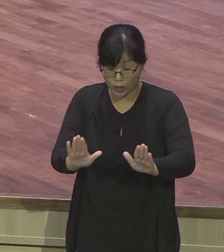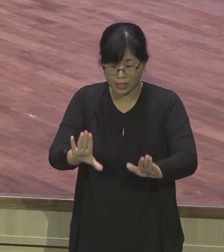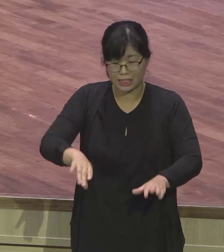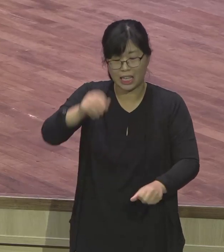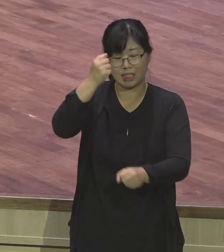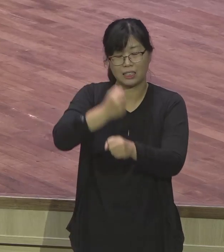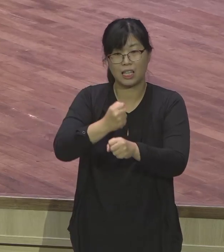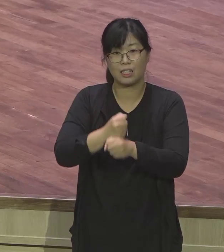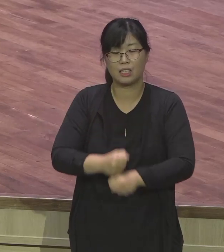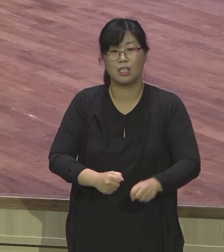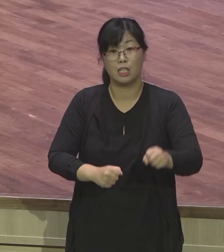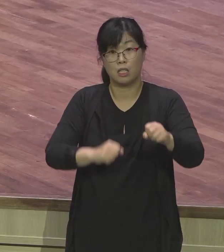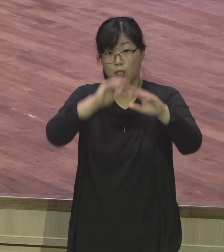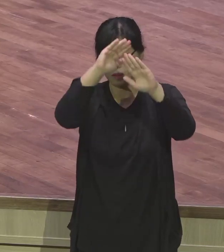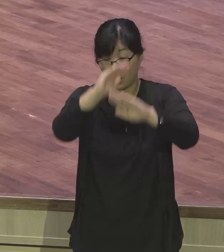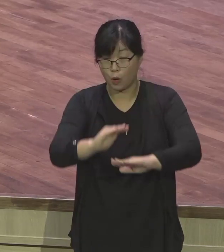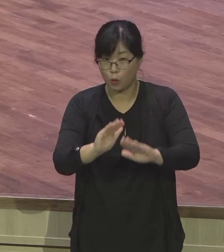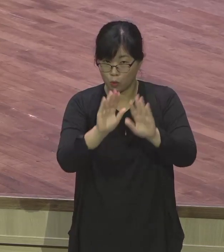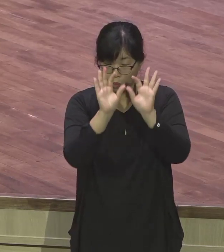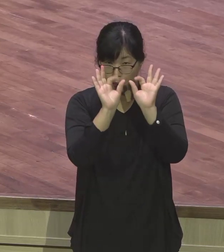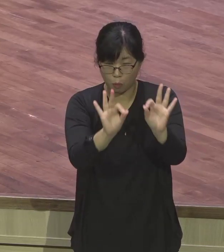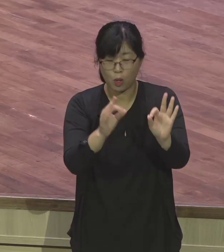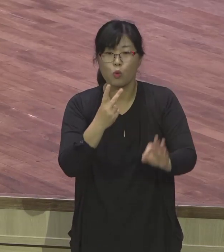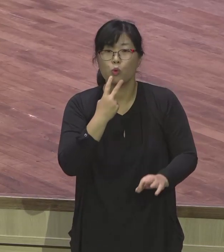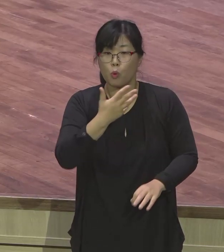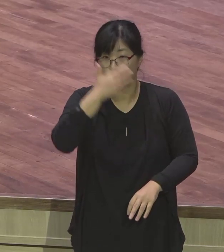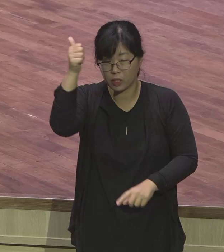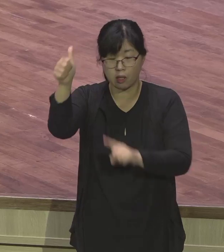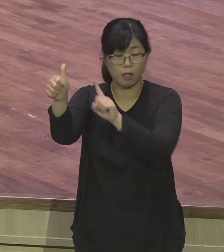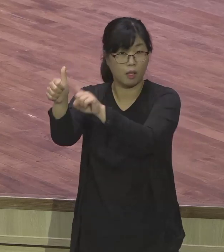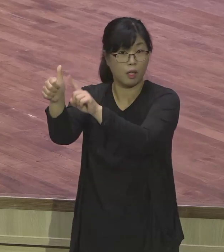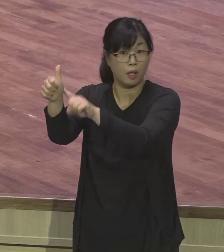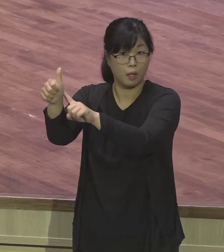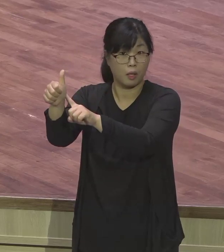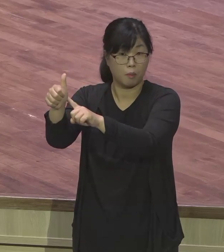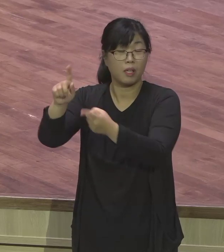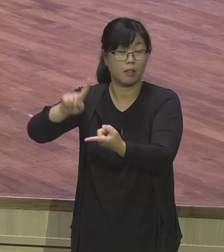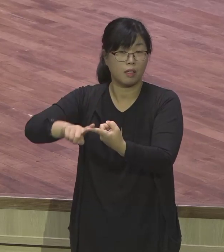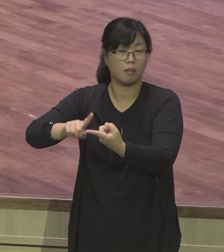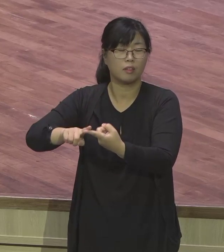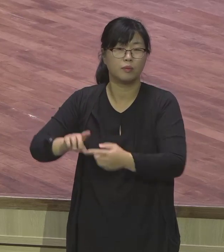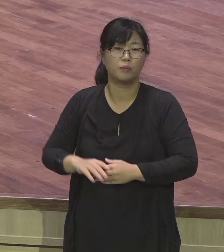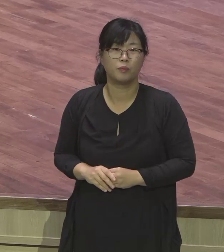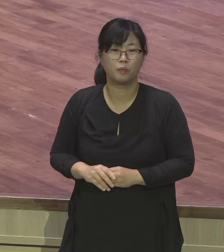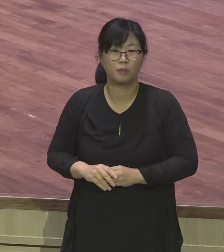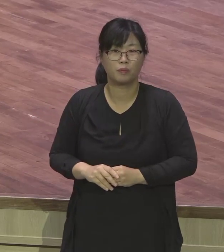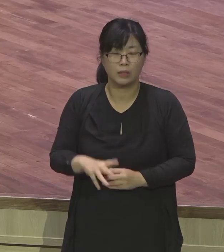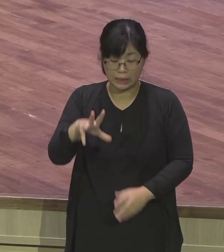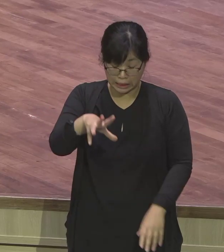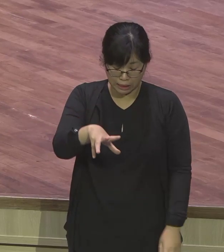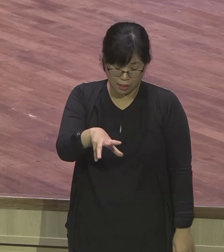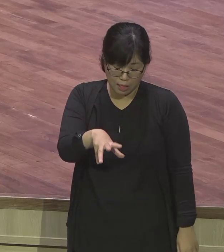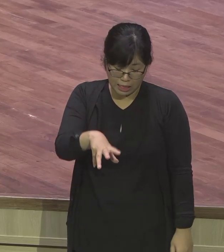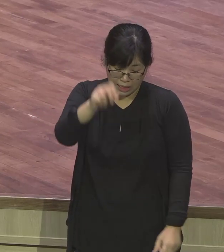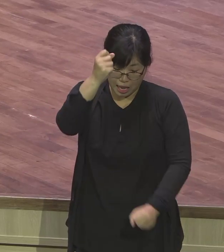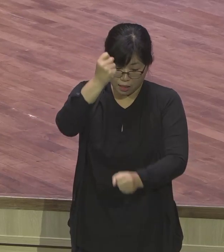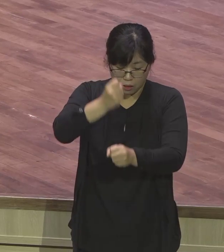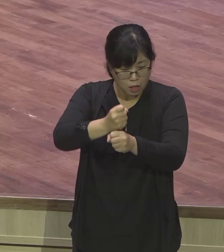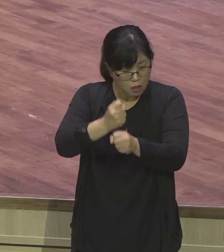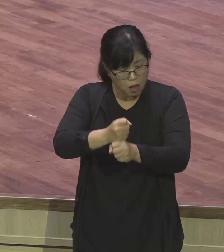가장 중요한 영적인 메시지가 있는 것이 장식이에요. 그래서 제일 앞에 나와 있는 겁니다. 장식, 여기서 이걸 이해가